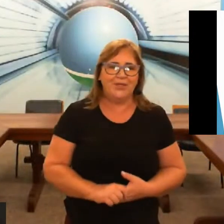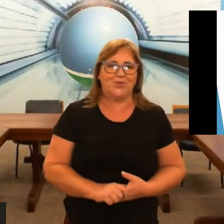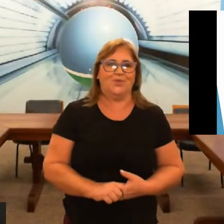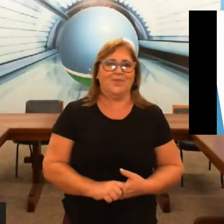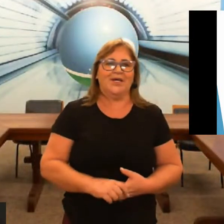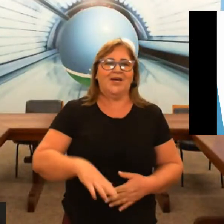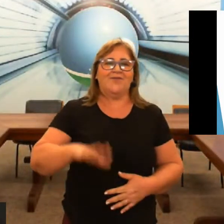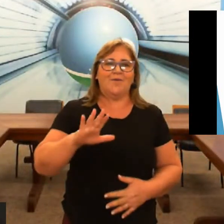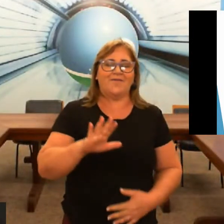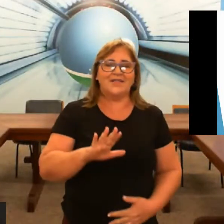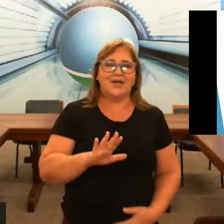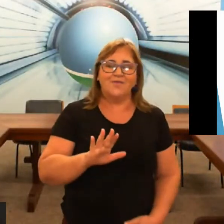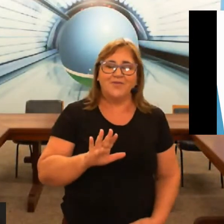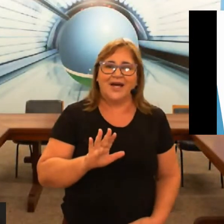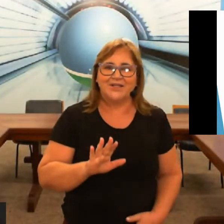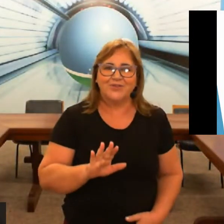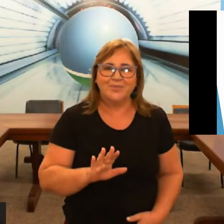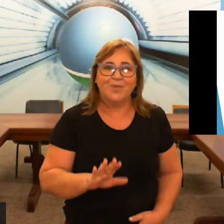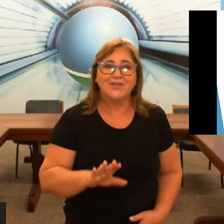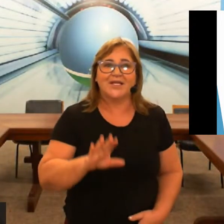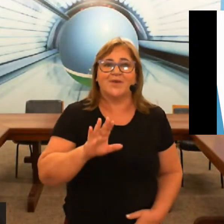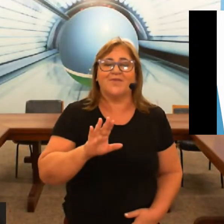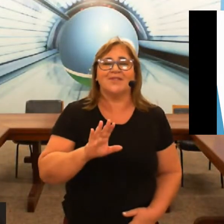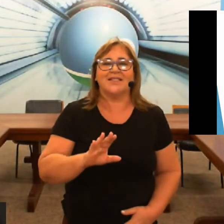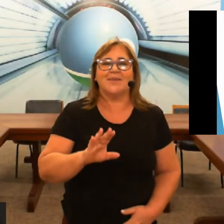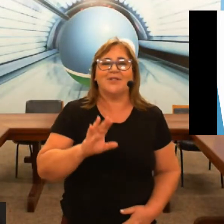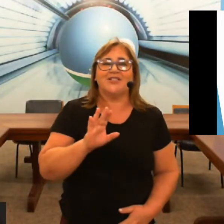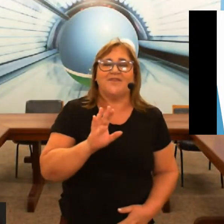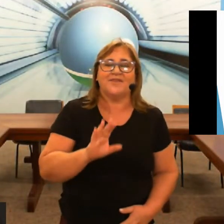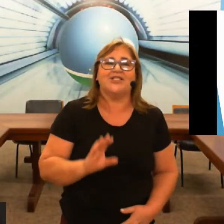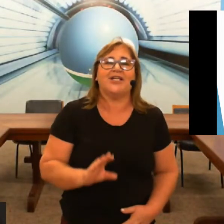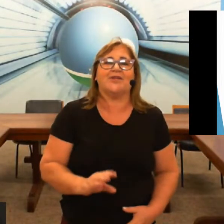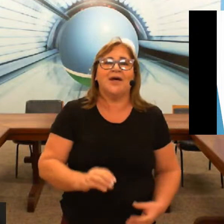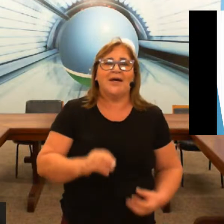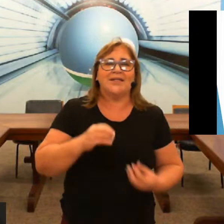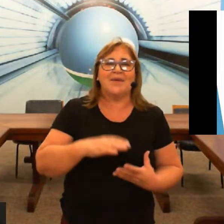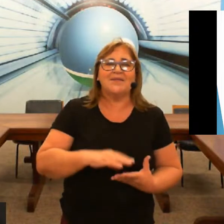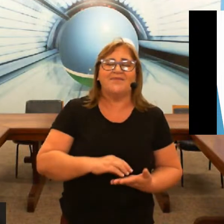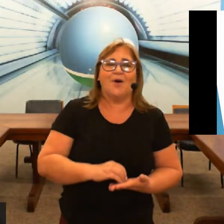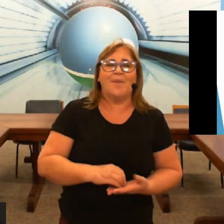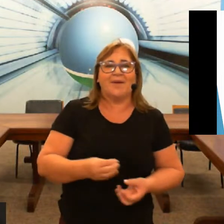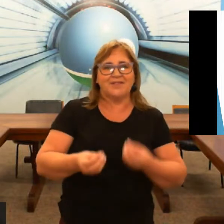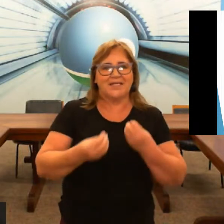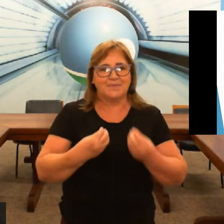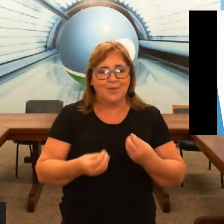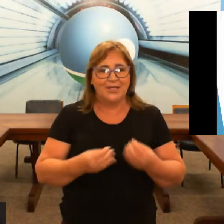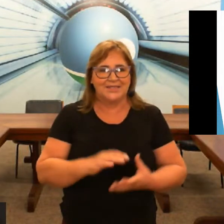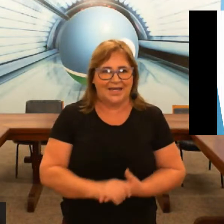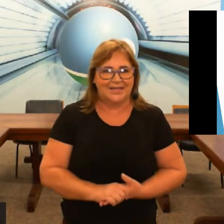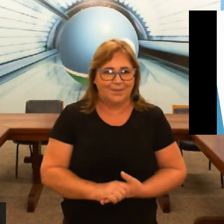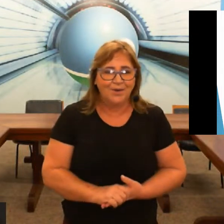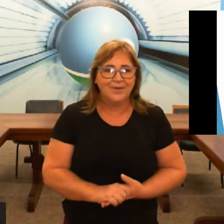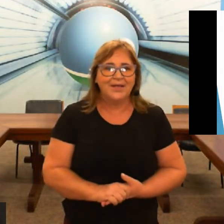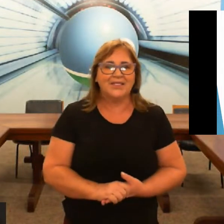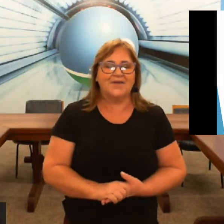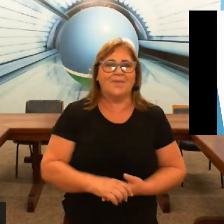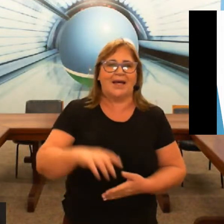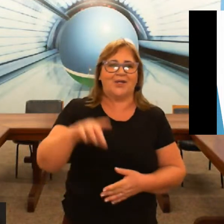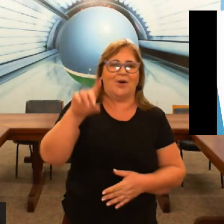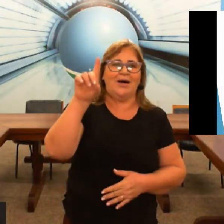domingo eu vou fazer a configuração de mão mostrando pra vocês depois a gente vai fazer direto da mesma forma pra vocês memorizar tá bom então vamos lá aqui ó